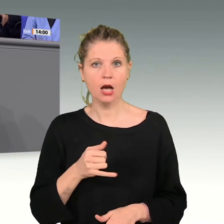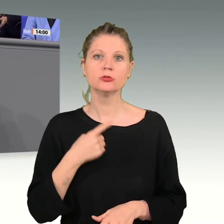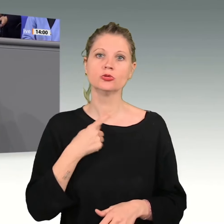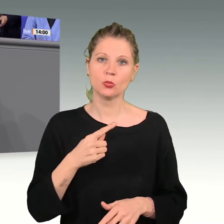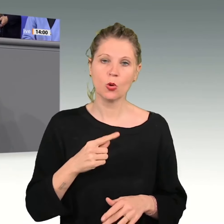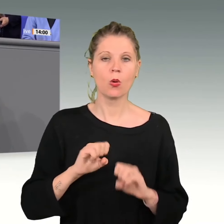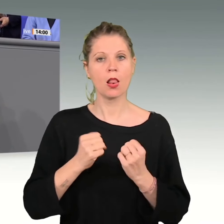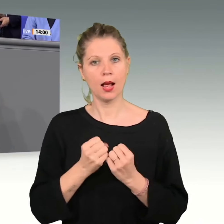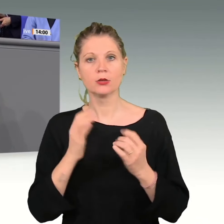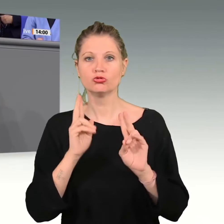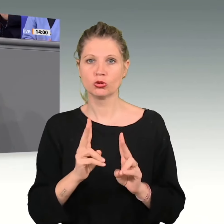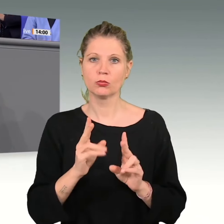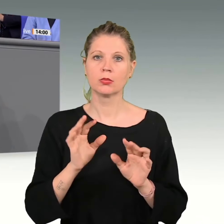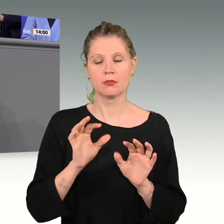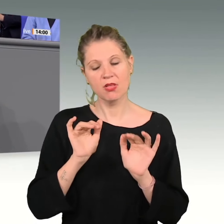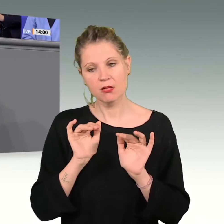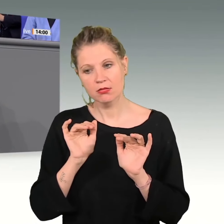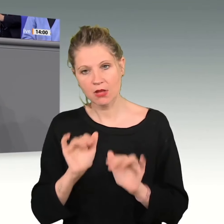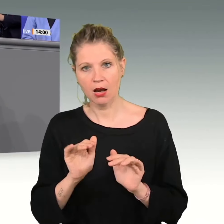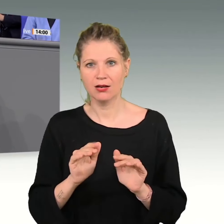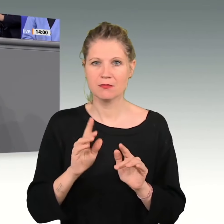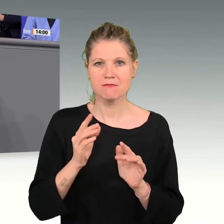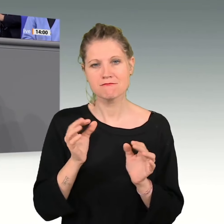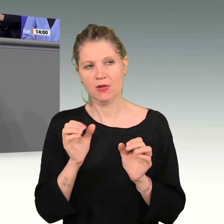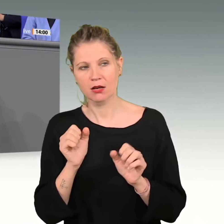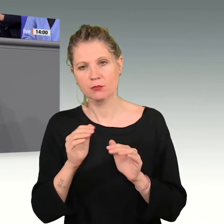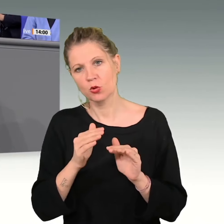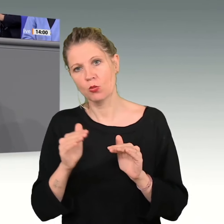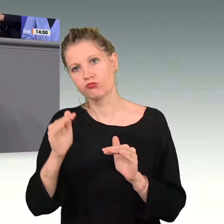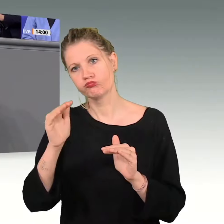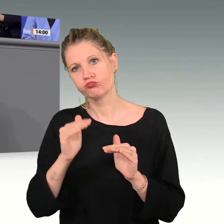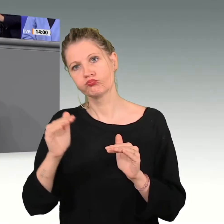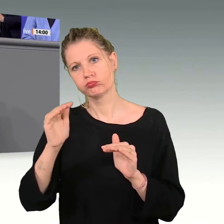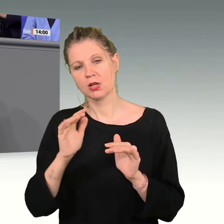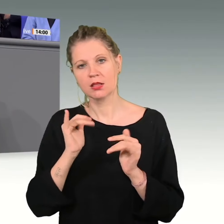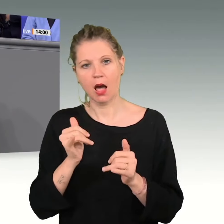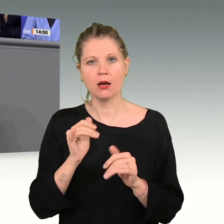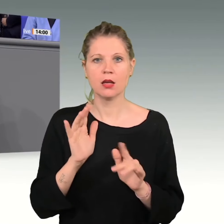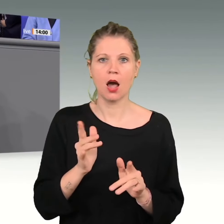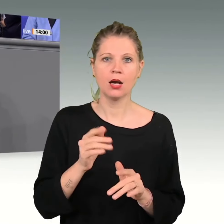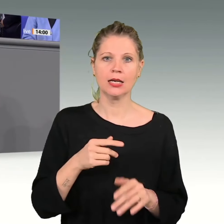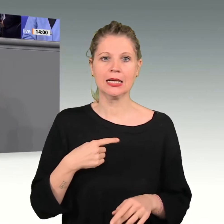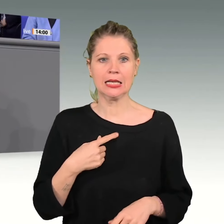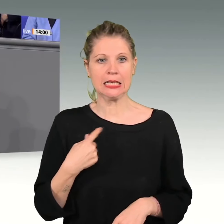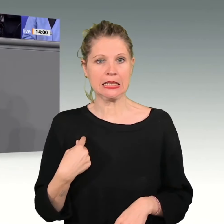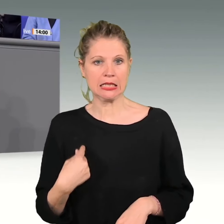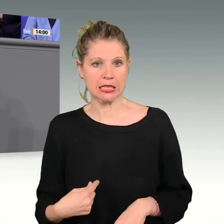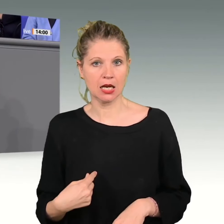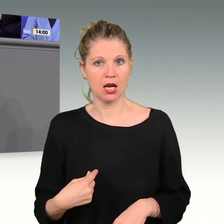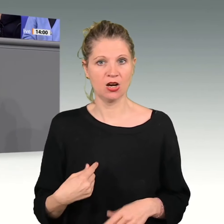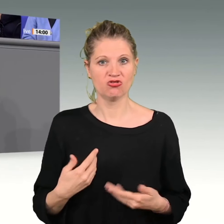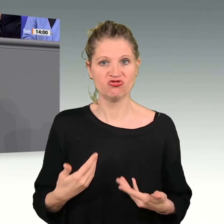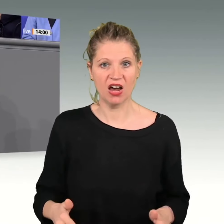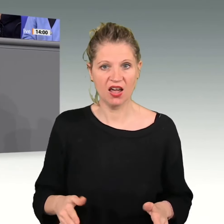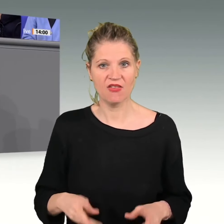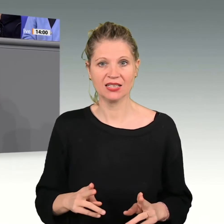nach oben. Dafür gibt es Gründe. Dafür gibt es Gründe. Chinas Schwächephase bremst die Asien